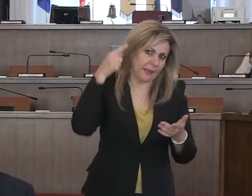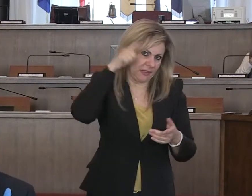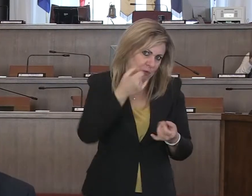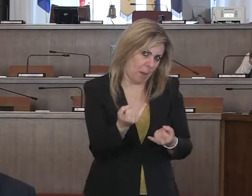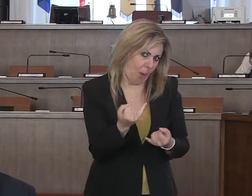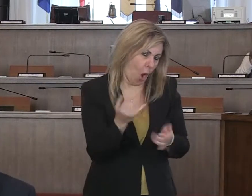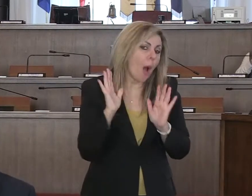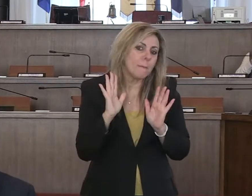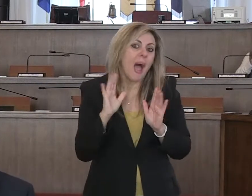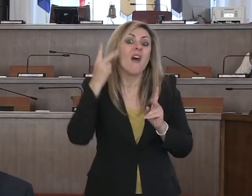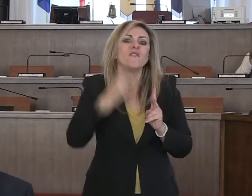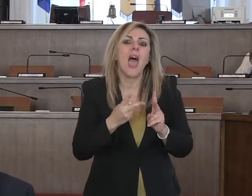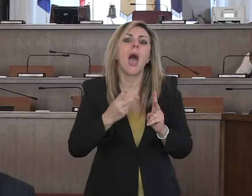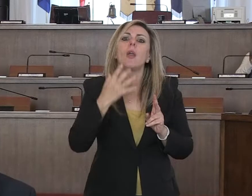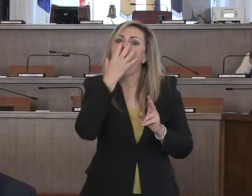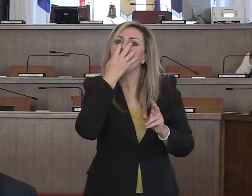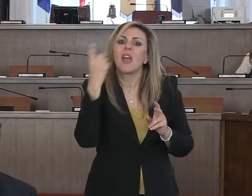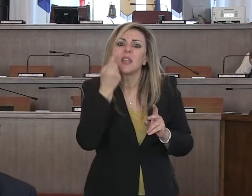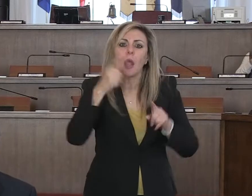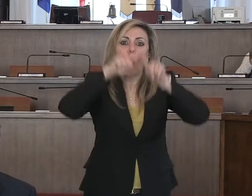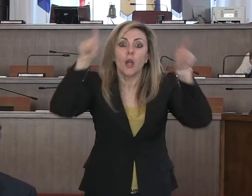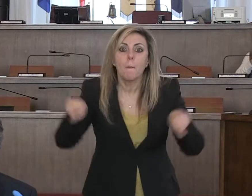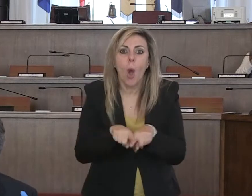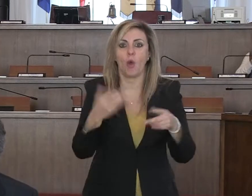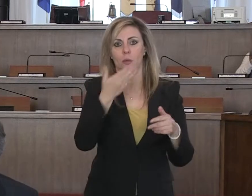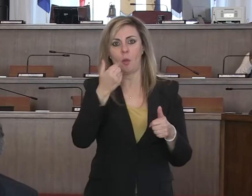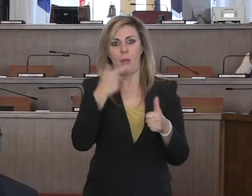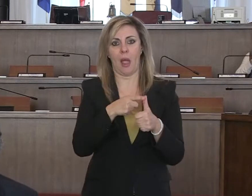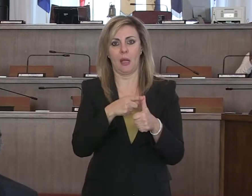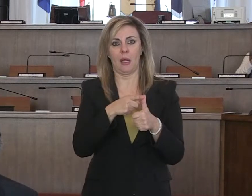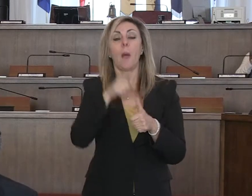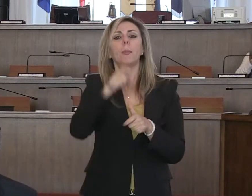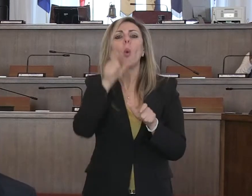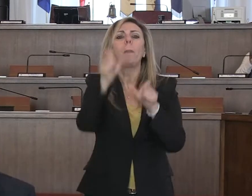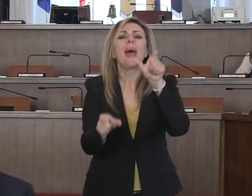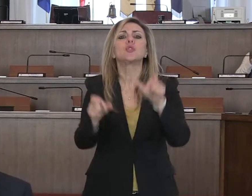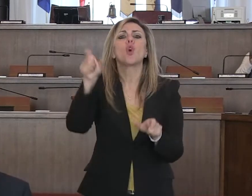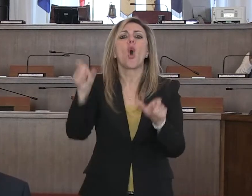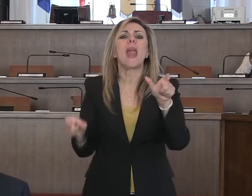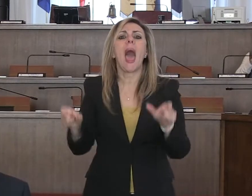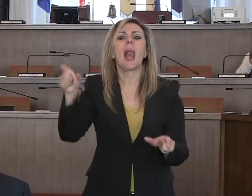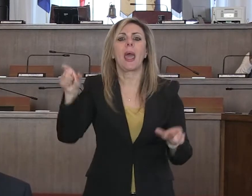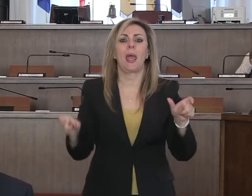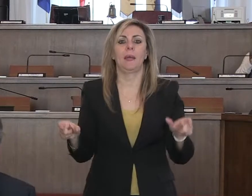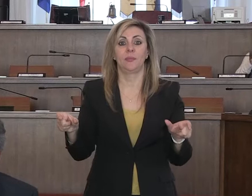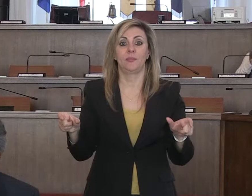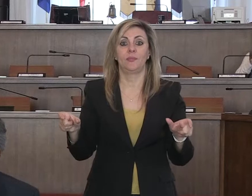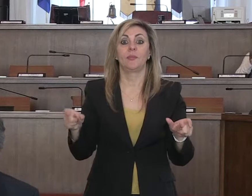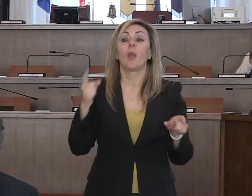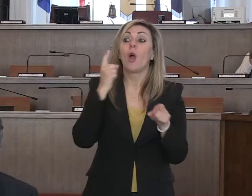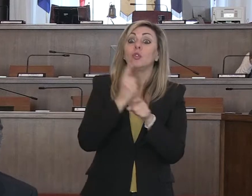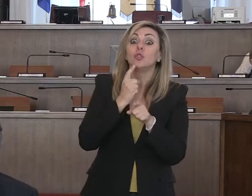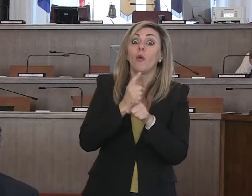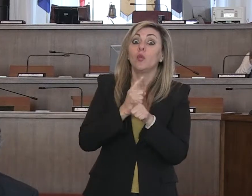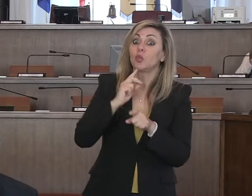i ventilatori, i monitor e il personale. Abbiamo dovuto dire no a